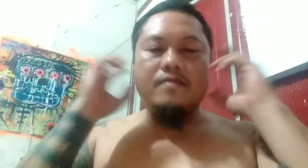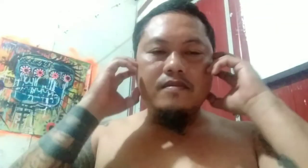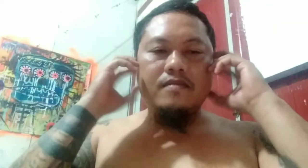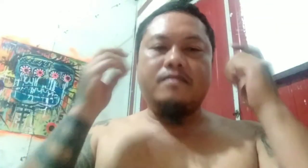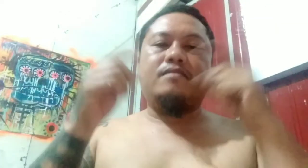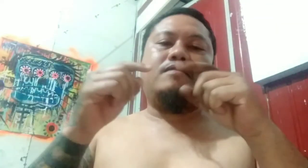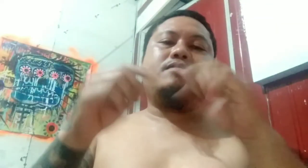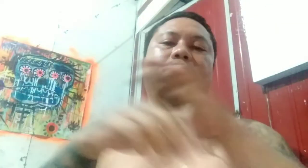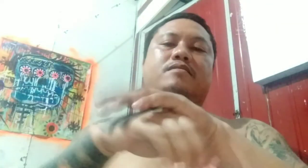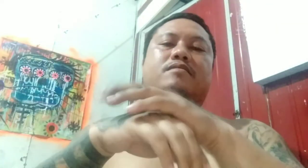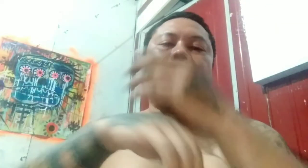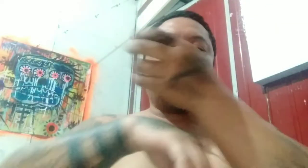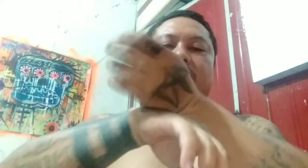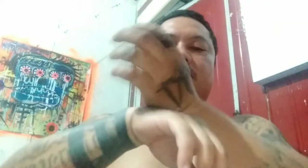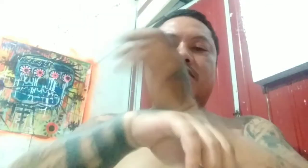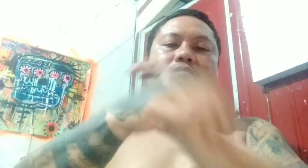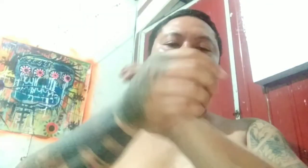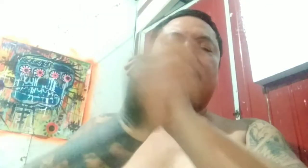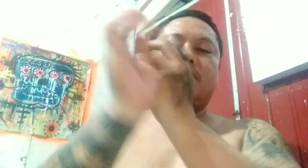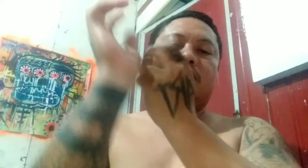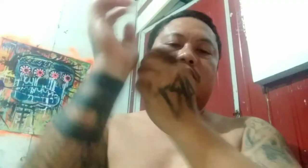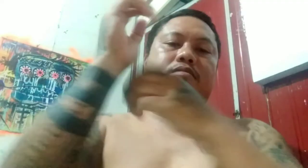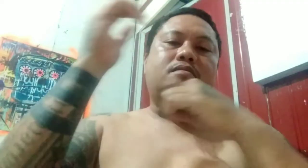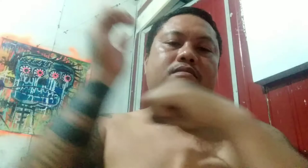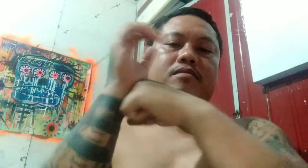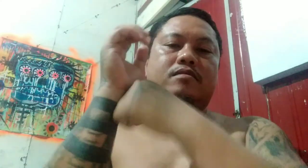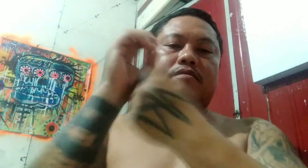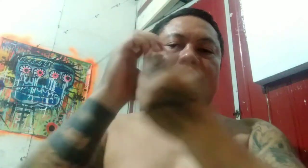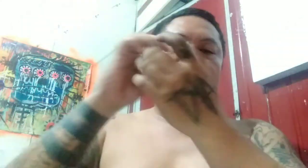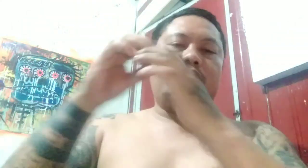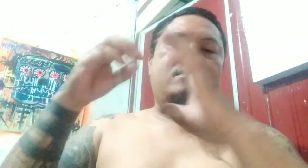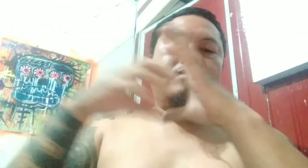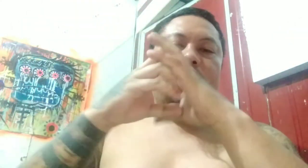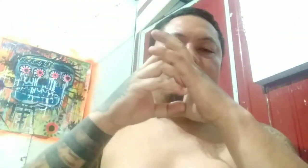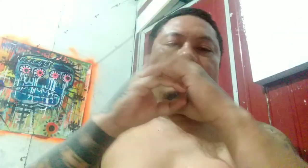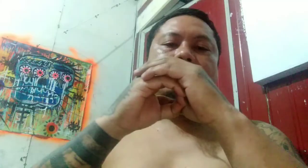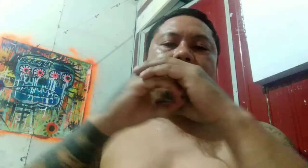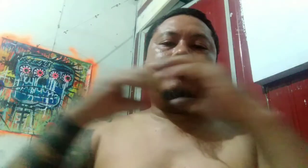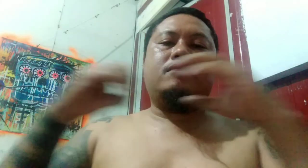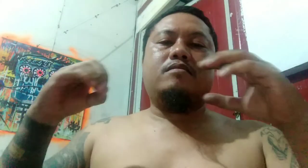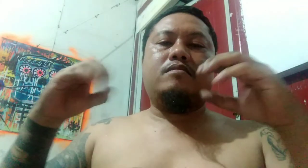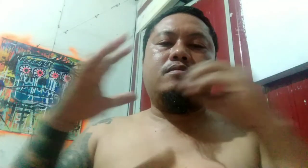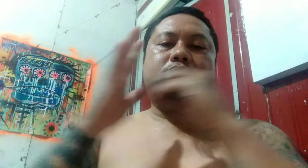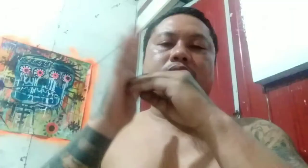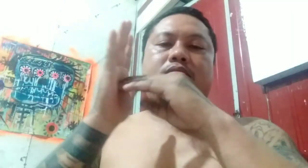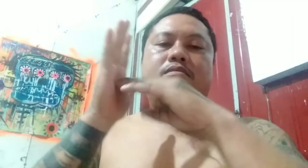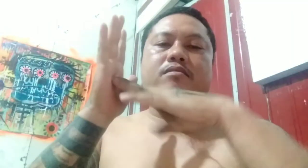na mula kay yung pinatawag yun na si Congressman Pagki. Thank you. Okay.